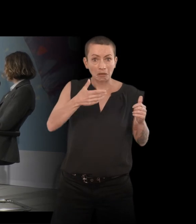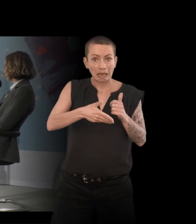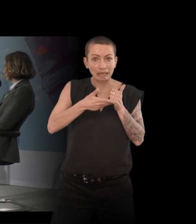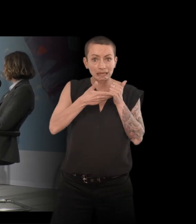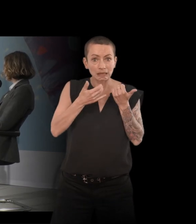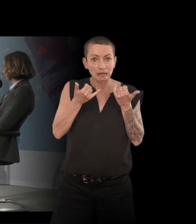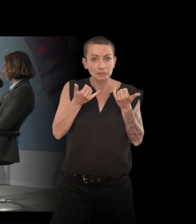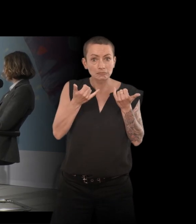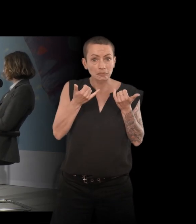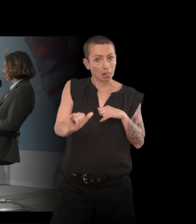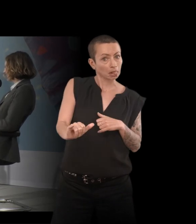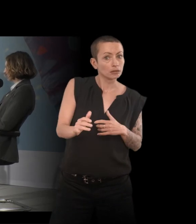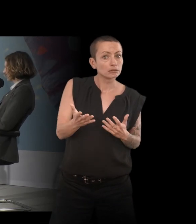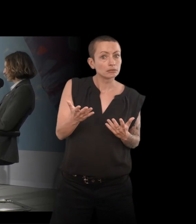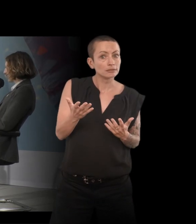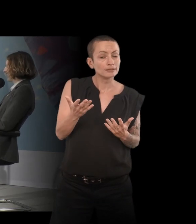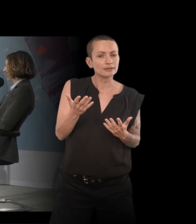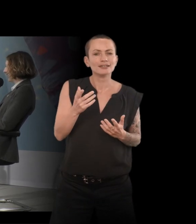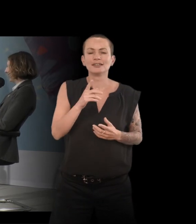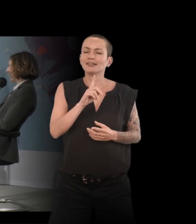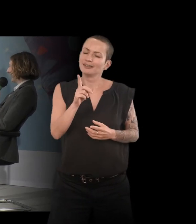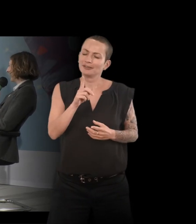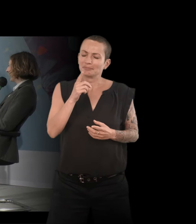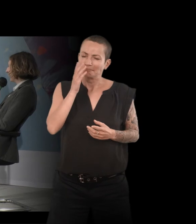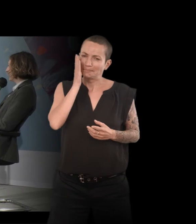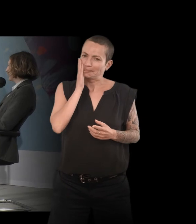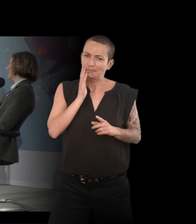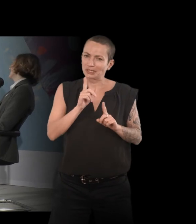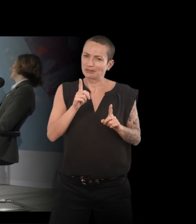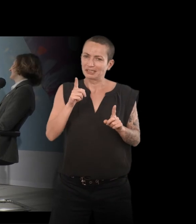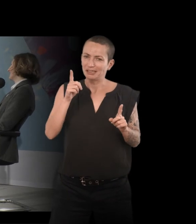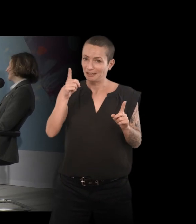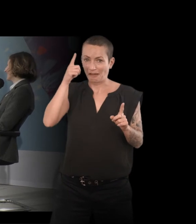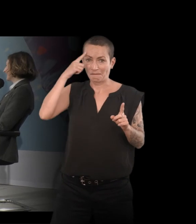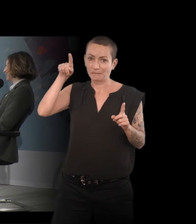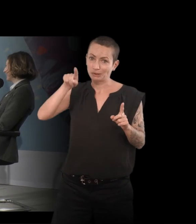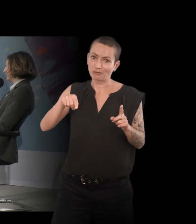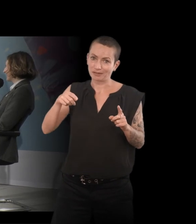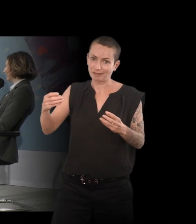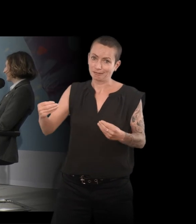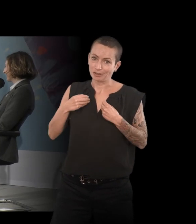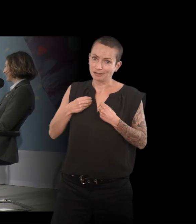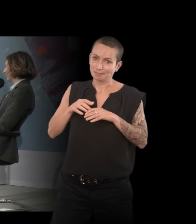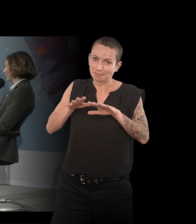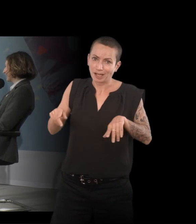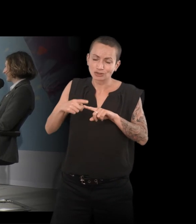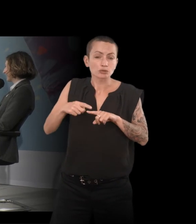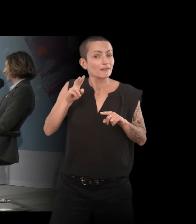Je suis très ingrate avec la philosophie qui m'a tant donnée. Mais c'était une grande frustration pour moi de